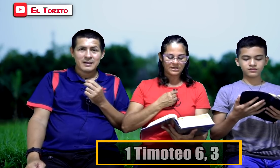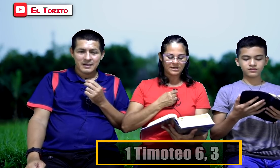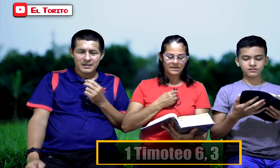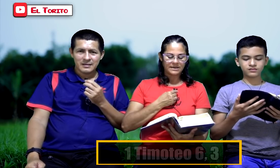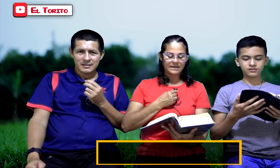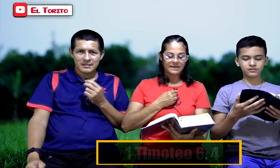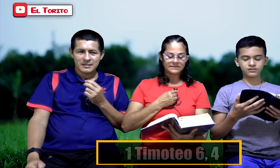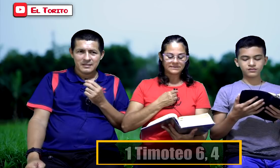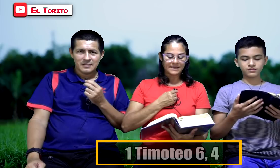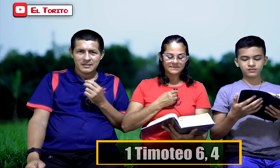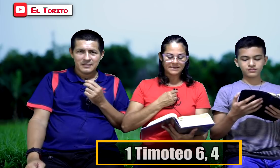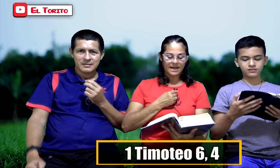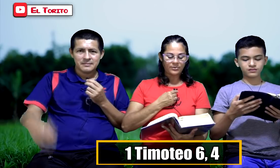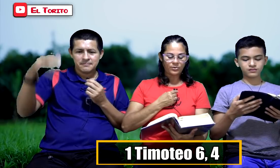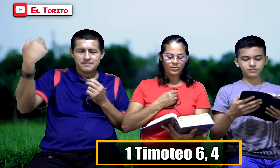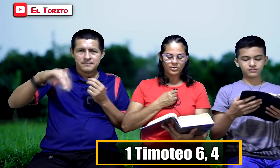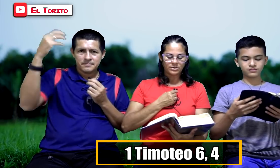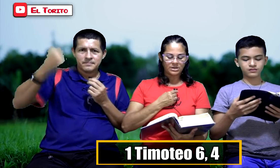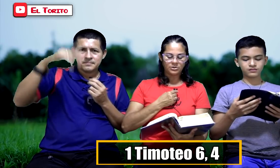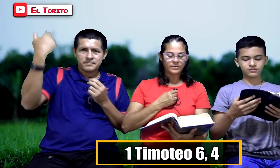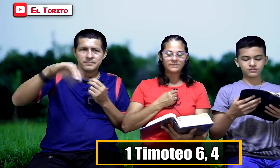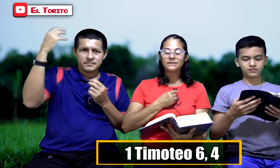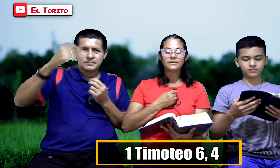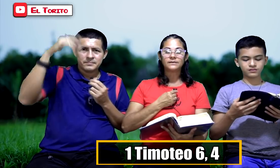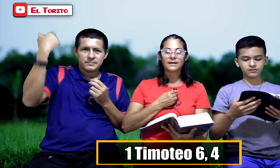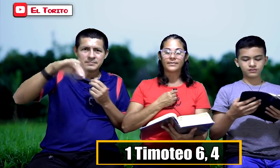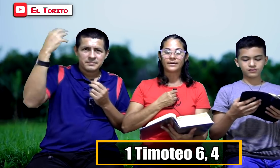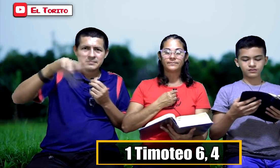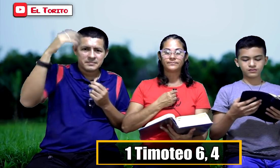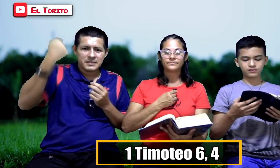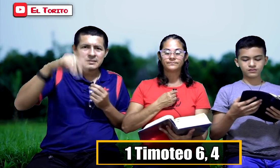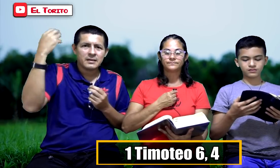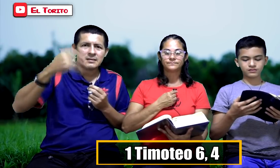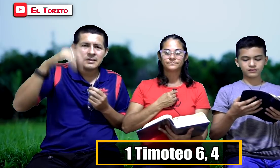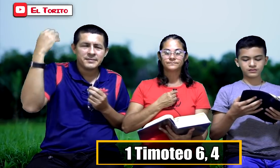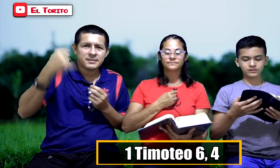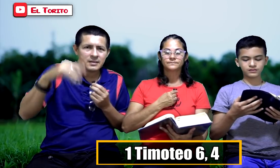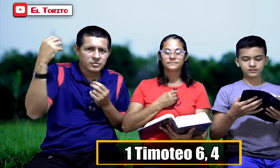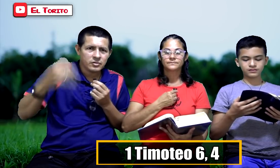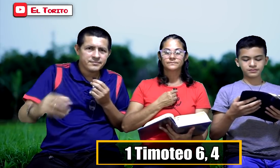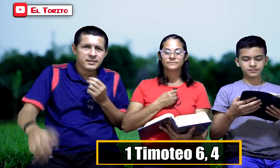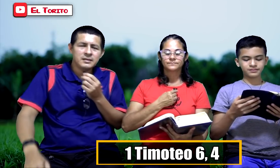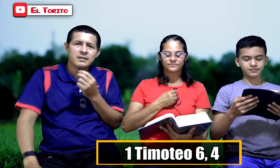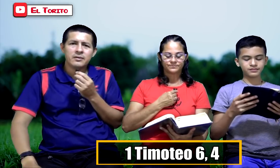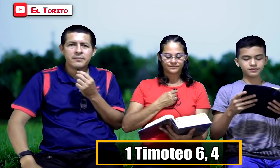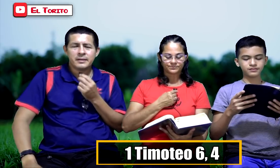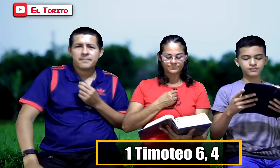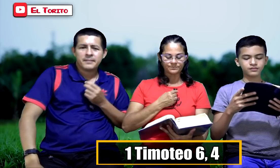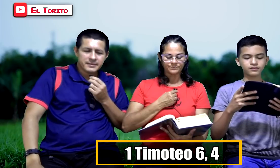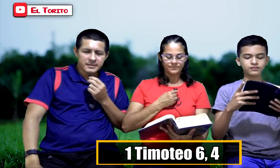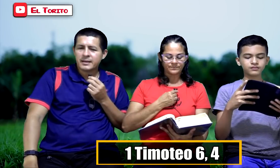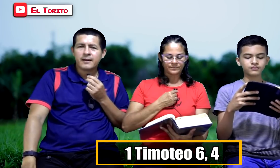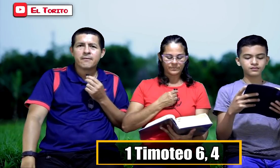está cegado y no entiende nada. Está enseñando la doctrina de hombre. Está cegado